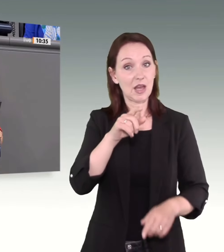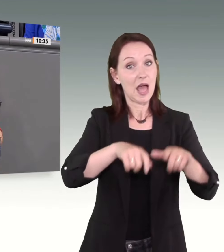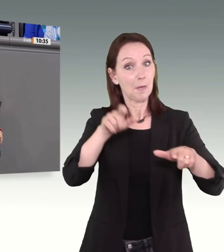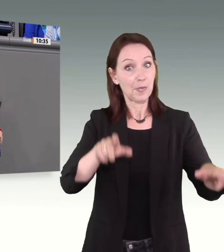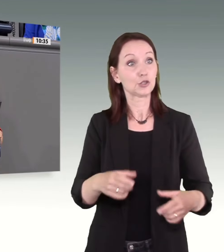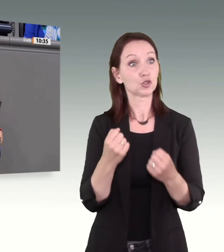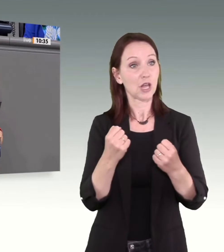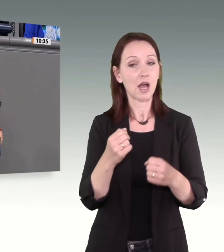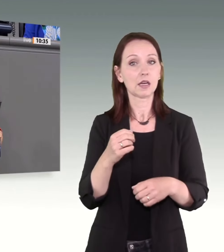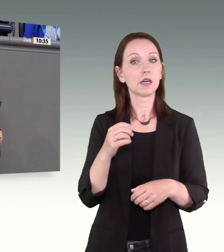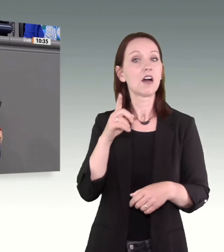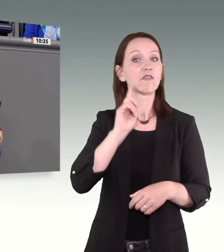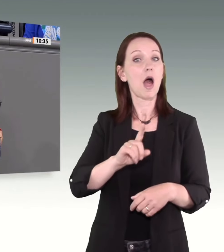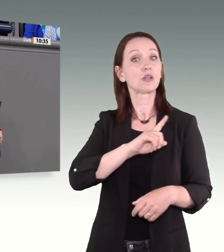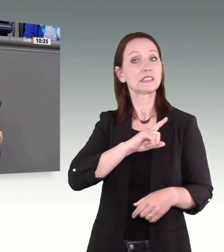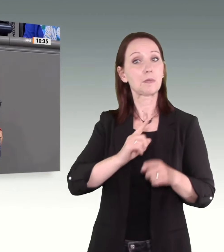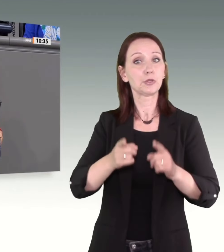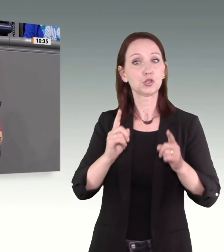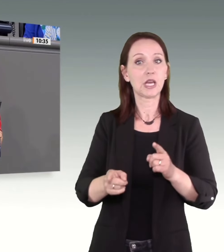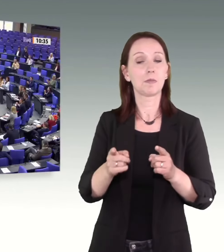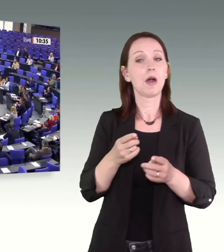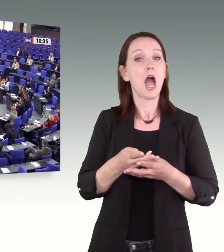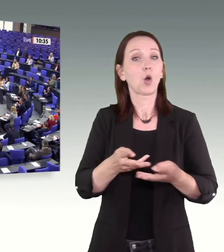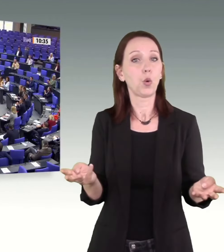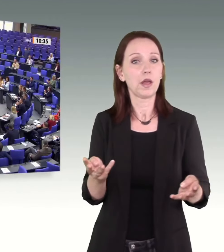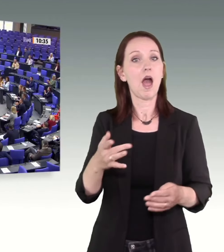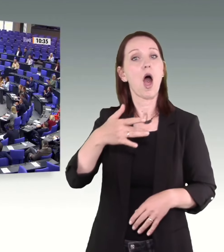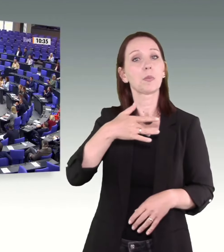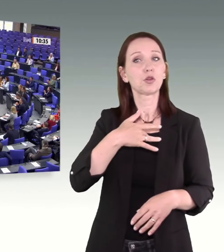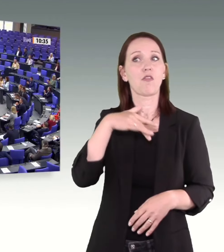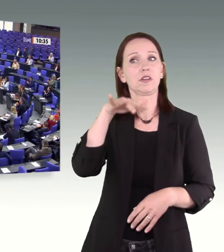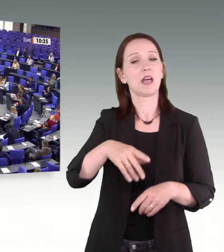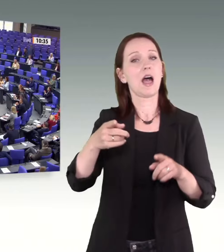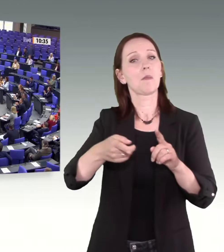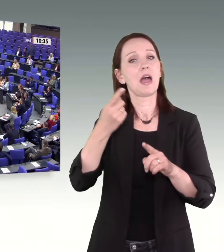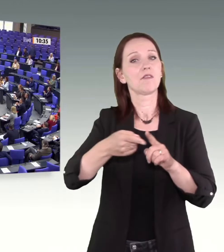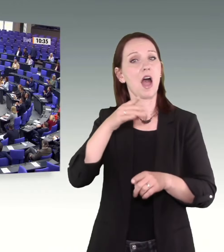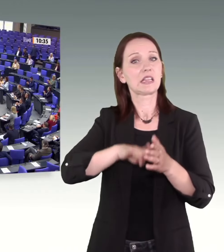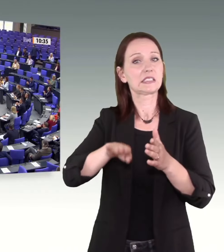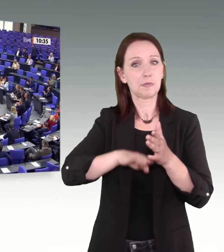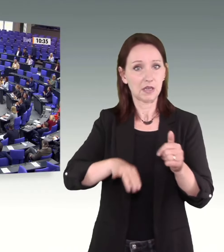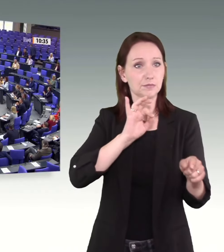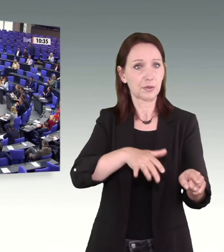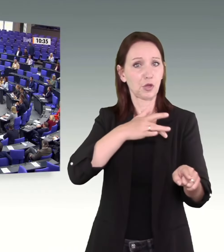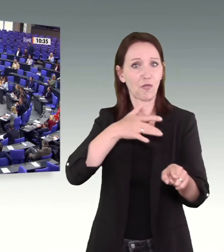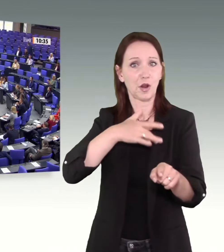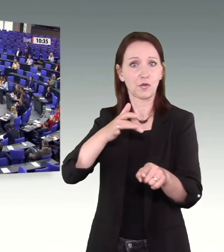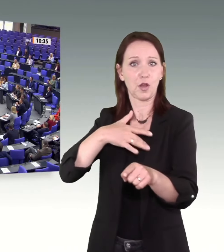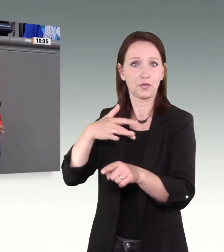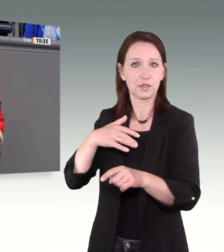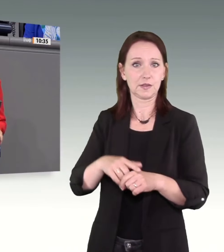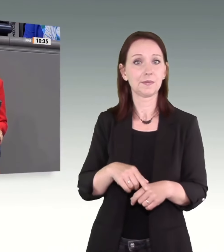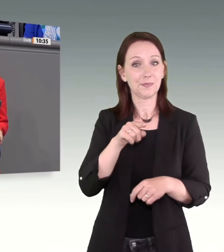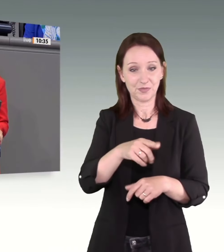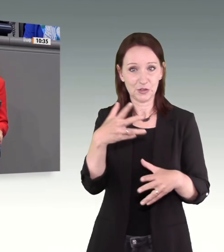selbstbestimmte Frauen, queere Menschen und auch Betroffene mit Mehrfachdiskriminierung. Alle diese Taten sind meistens geprägt von